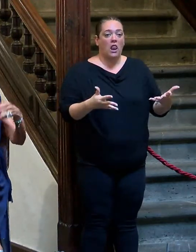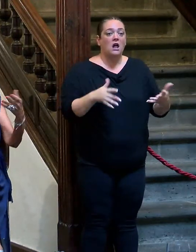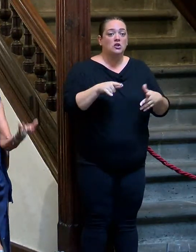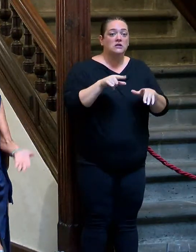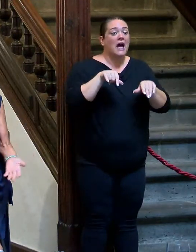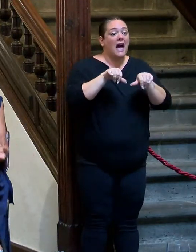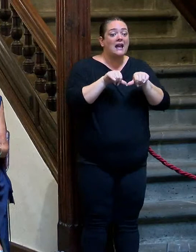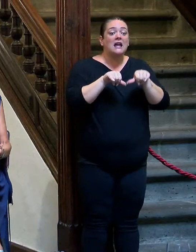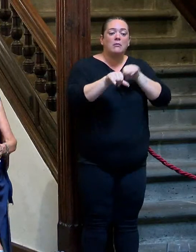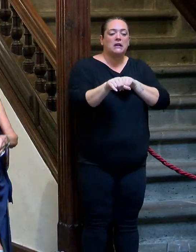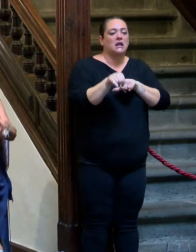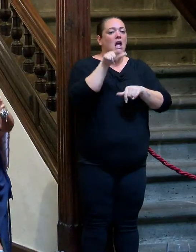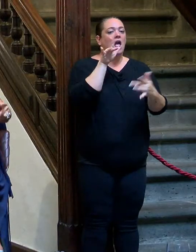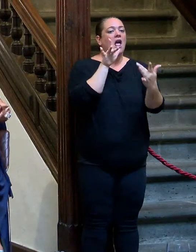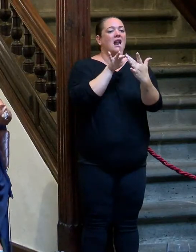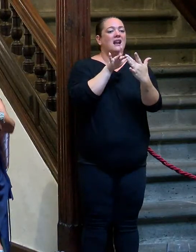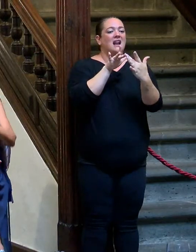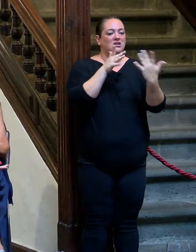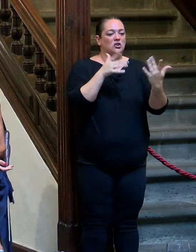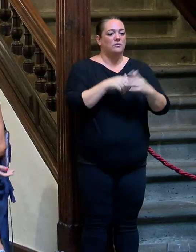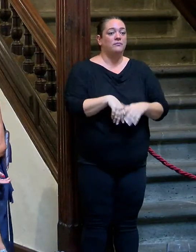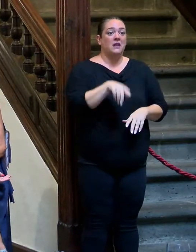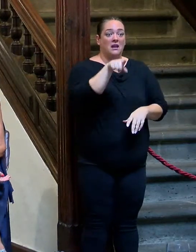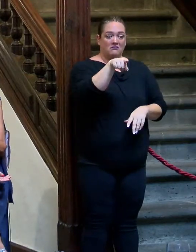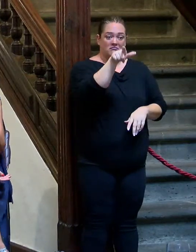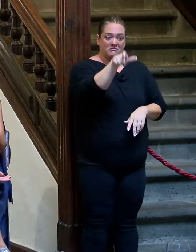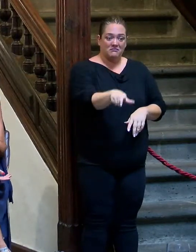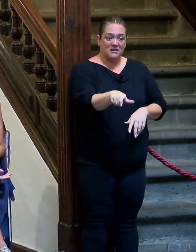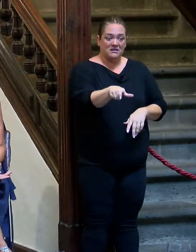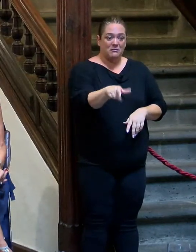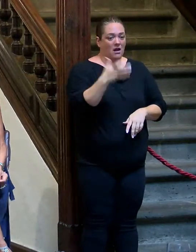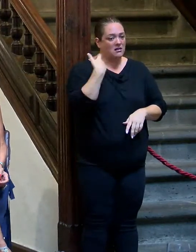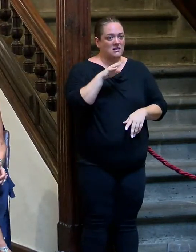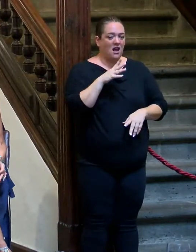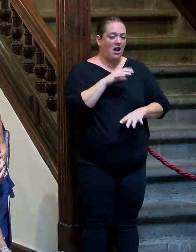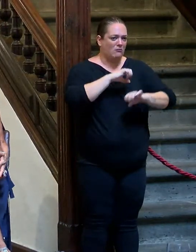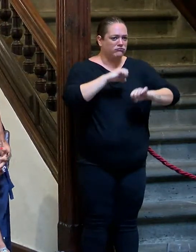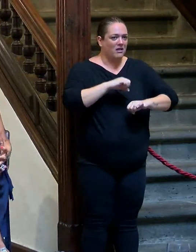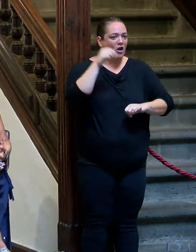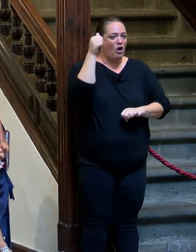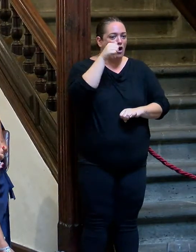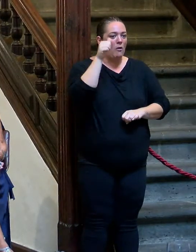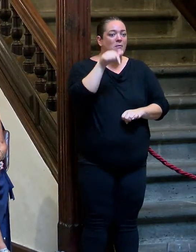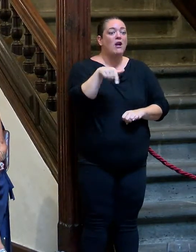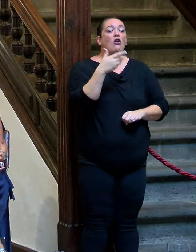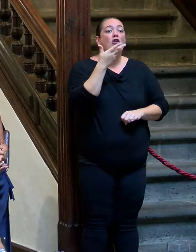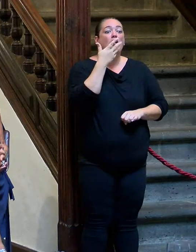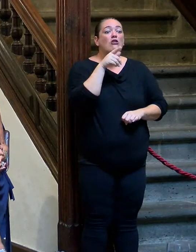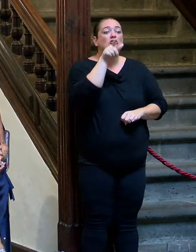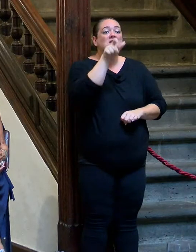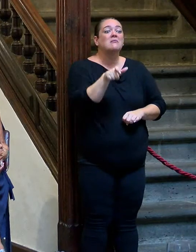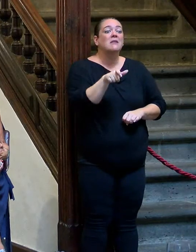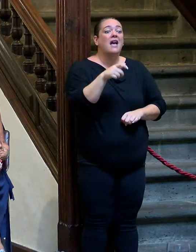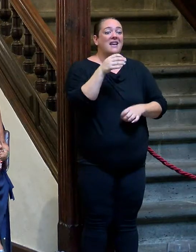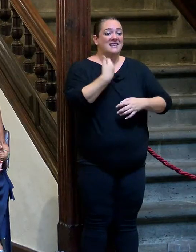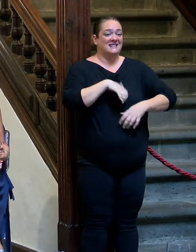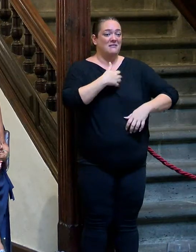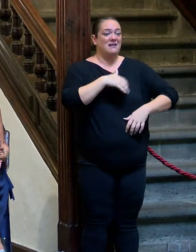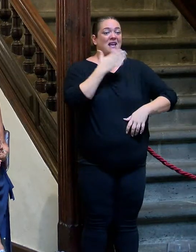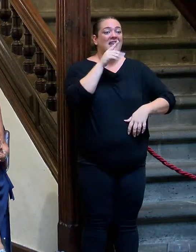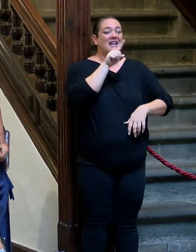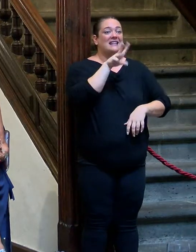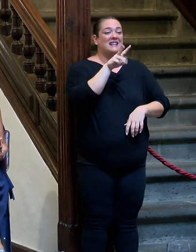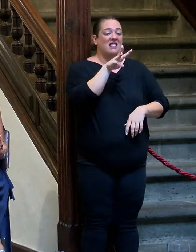construyes una relación. Mira, este chaval que hay aquí, que ya es su nombre, lo conocí con 13 años en Sevilla, y a mí me daba